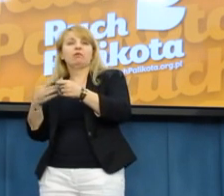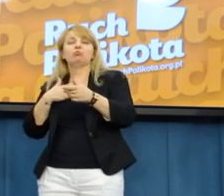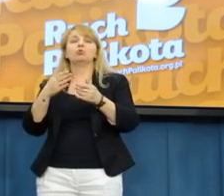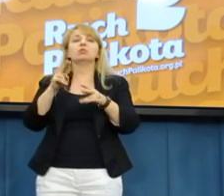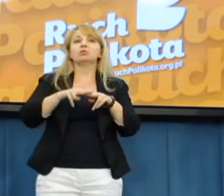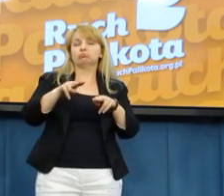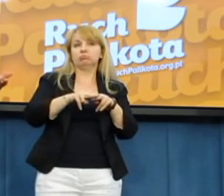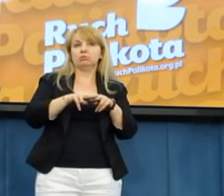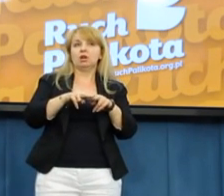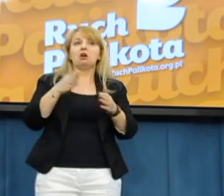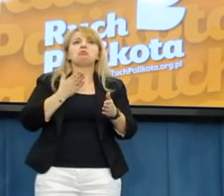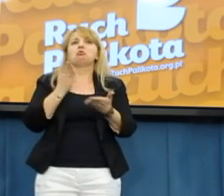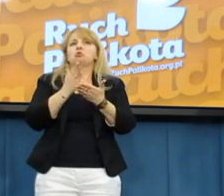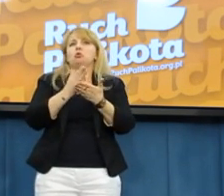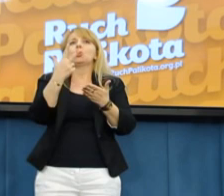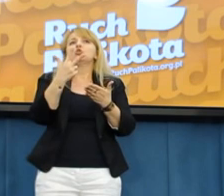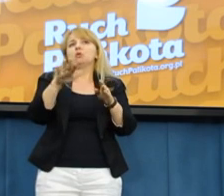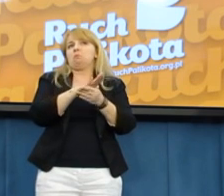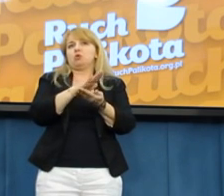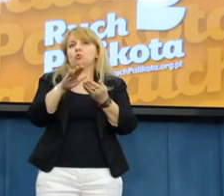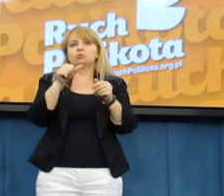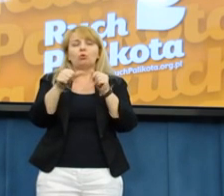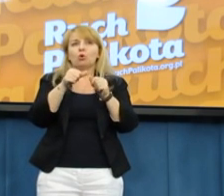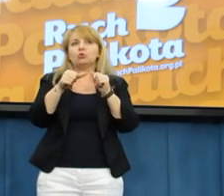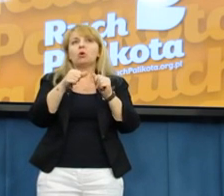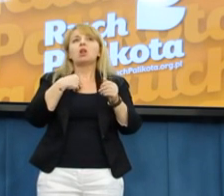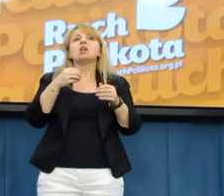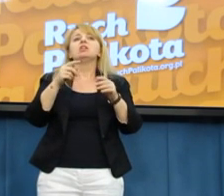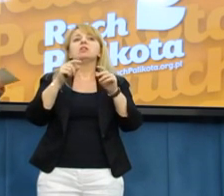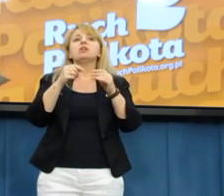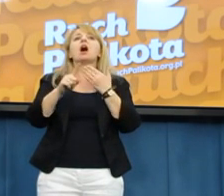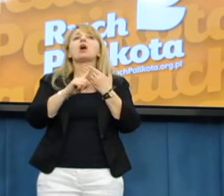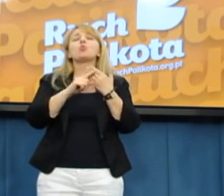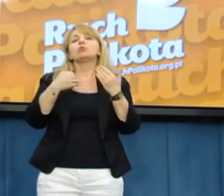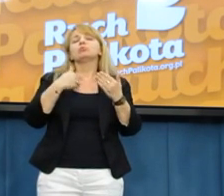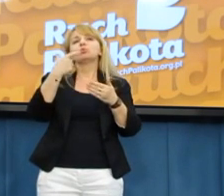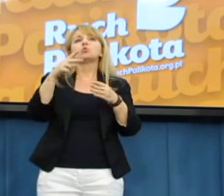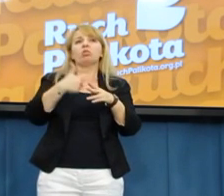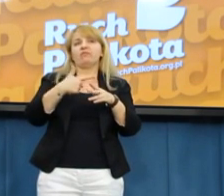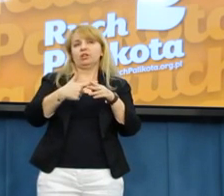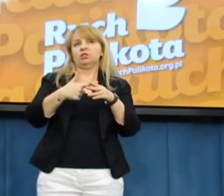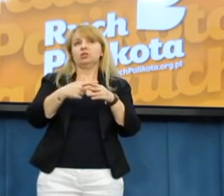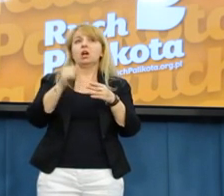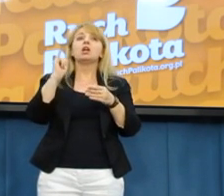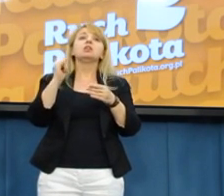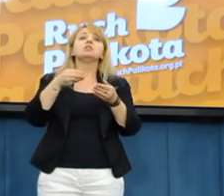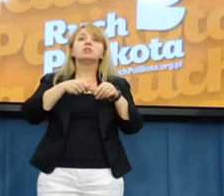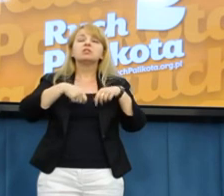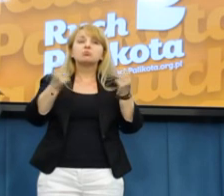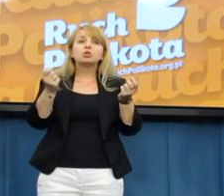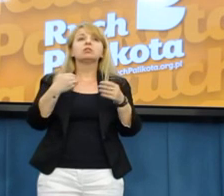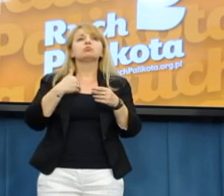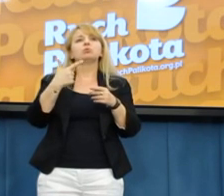miesiące, faktur zakupowych było w granicach około 120. Faktur sprzedaży było w granicach 200. Dla